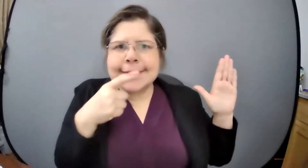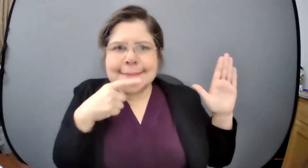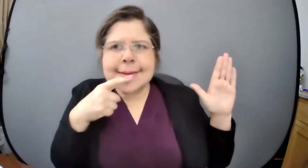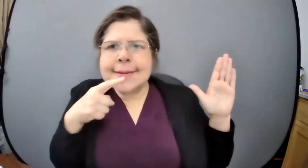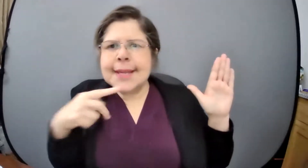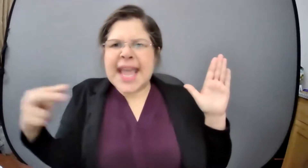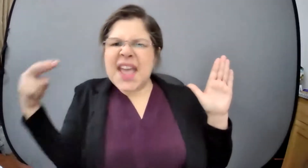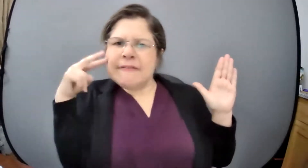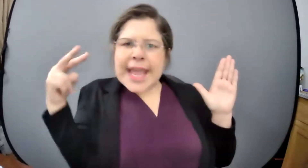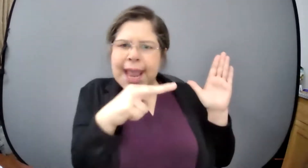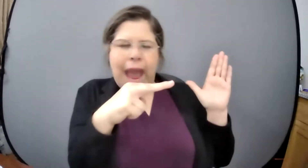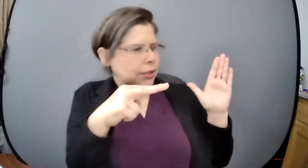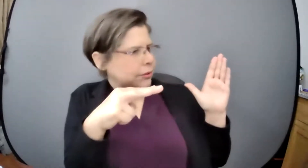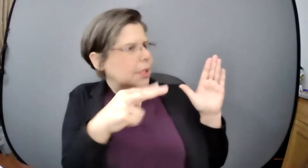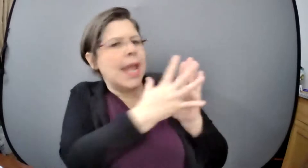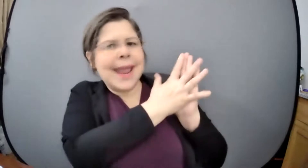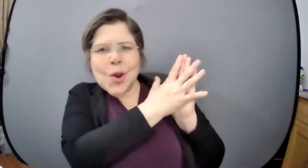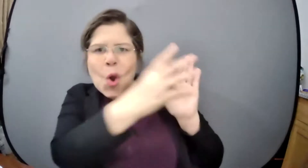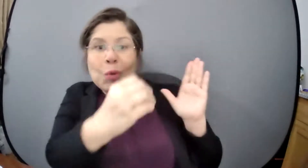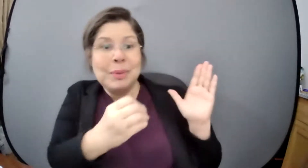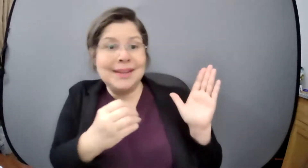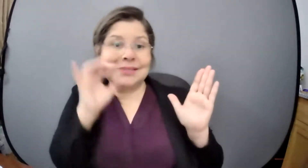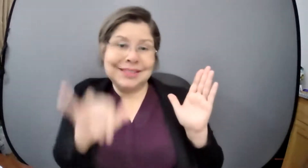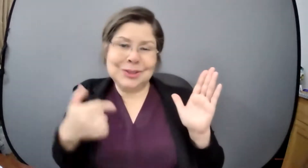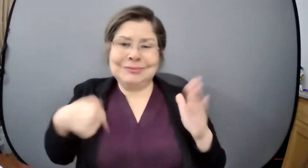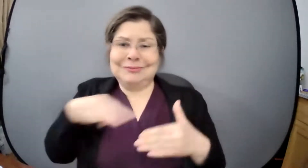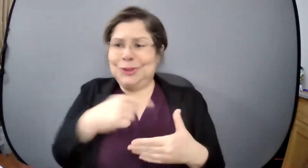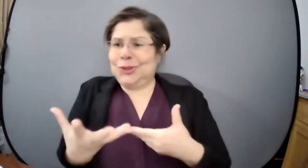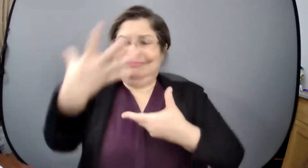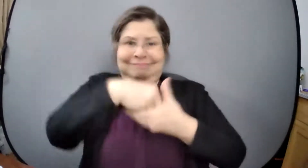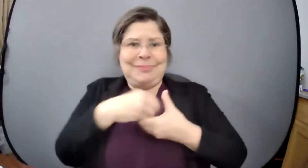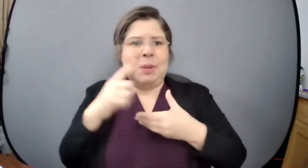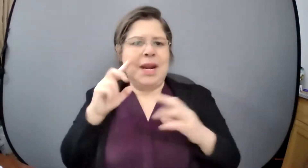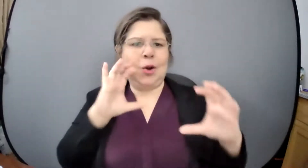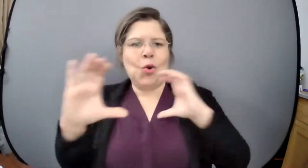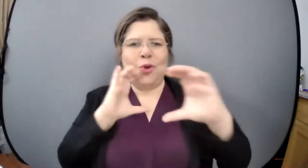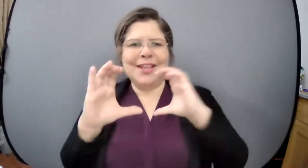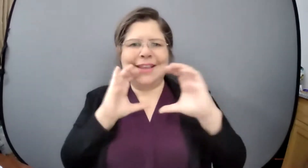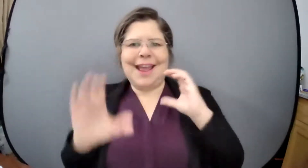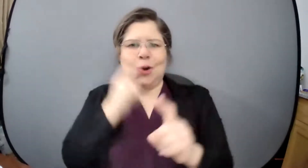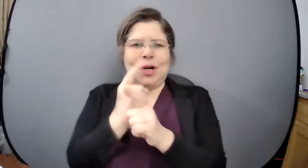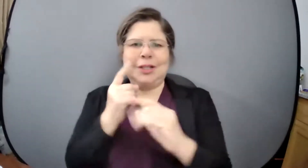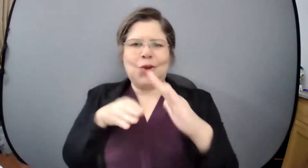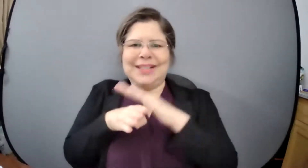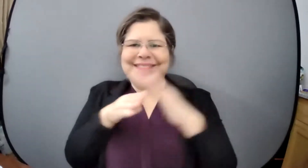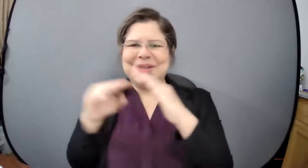ese trabajo para ser inclusivos en la manera que nos comunicamos para salir de esta en comunidad